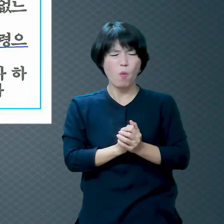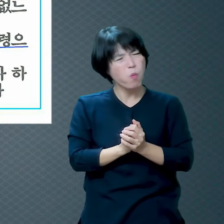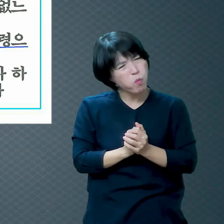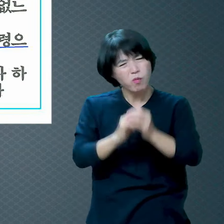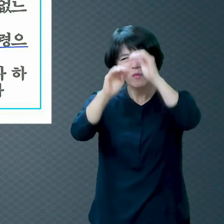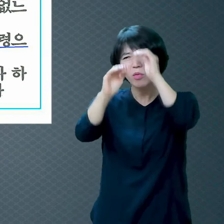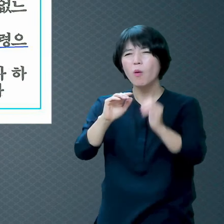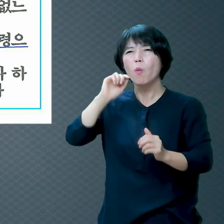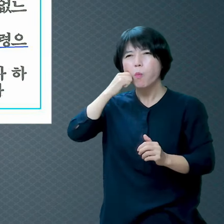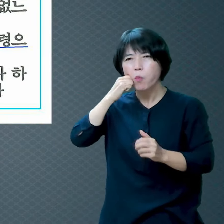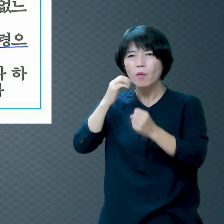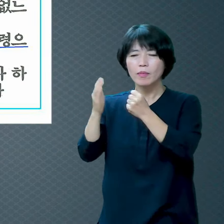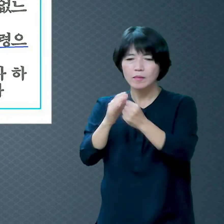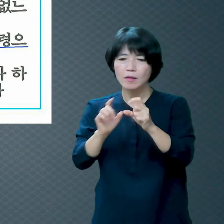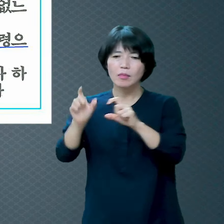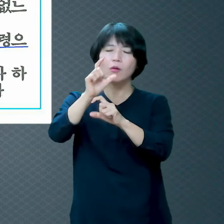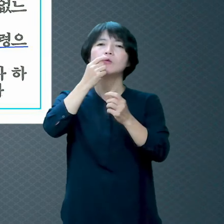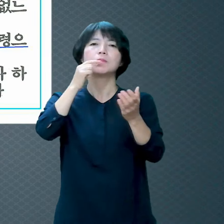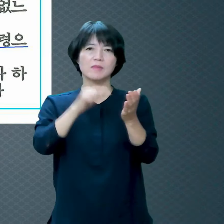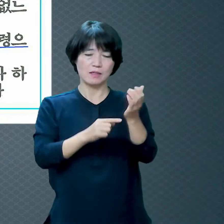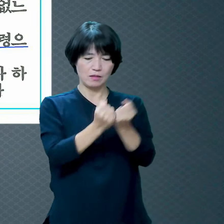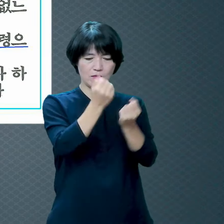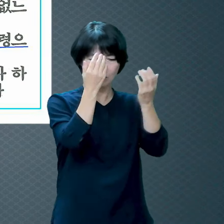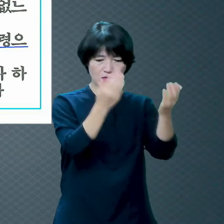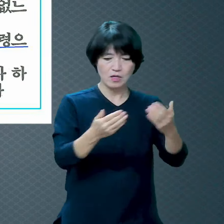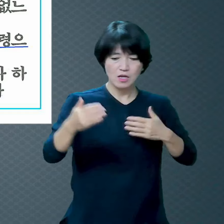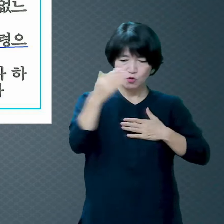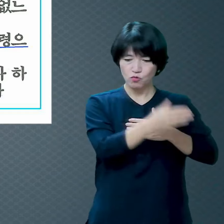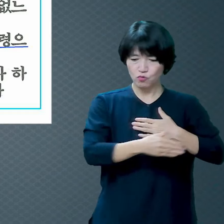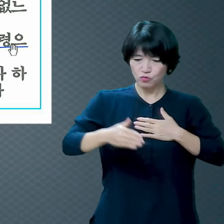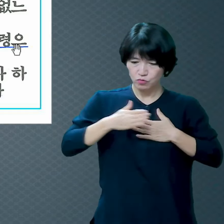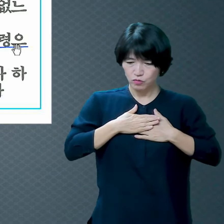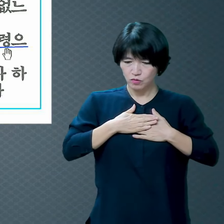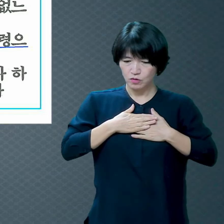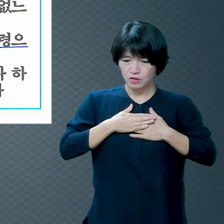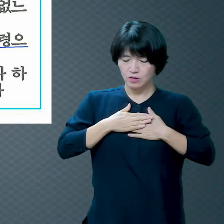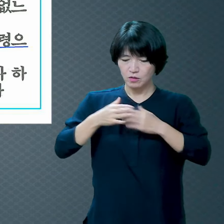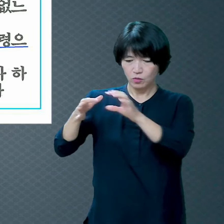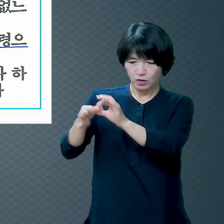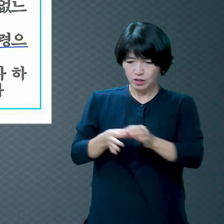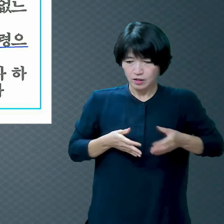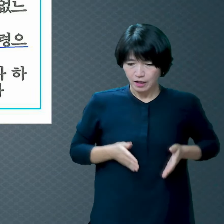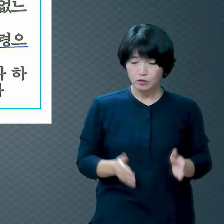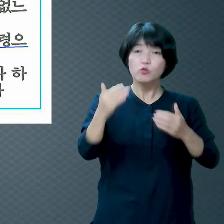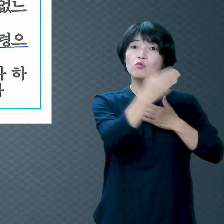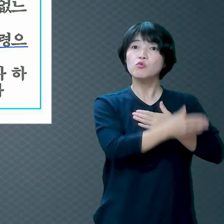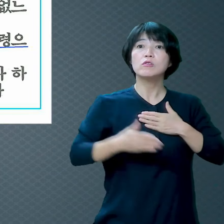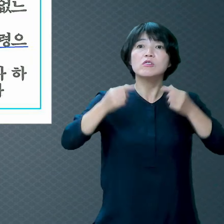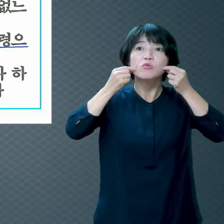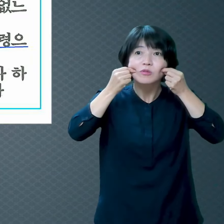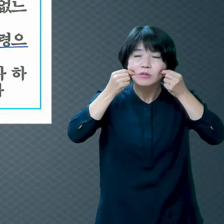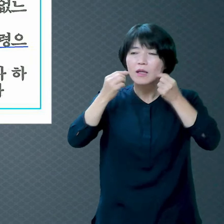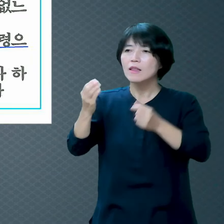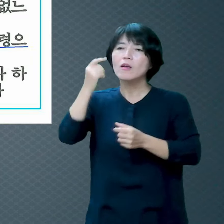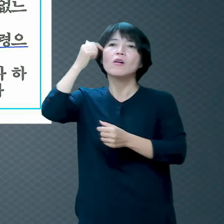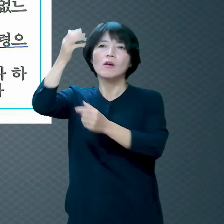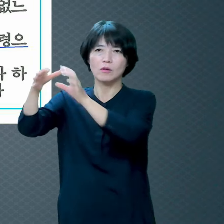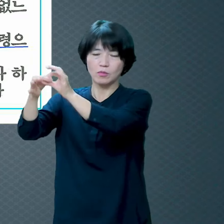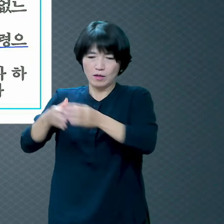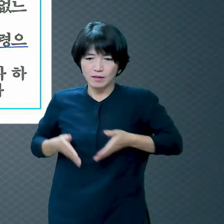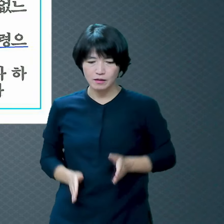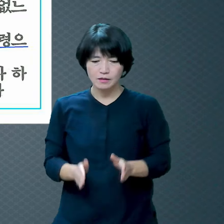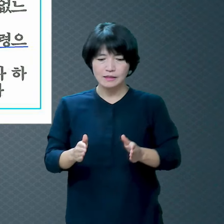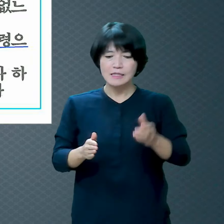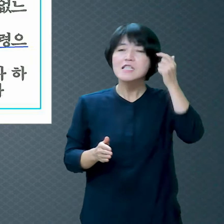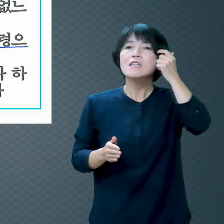설명하셨어요 육으로 난 것은 육이오 성령으로 난 것은 영이니 이 세상